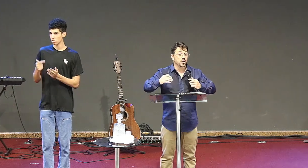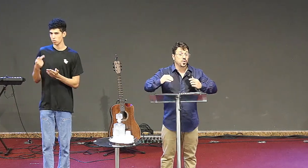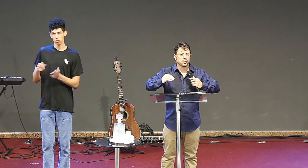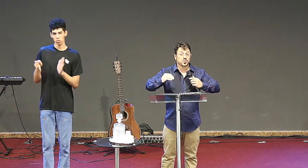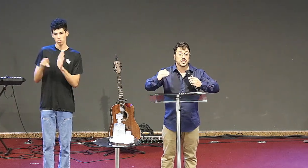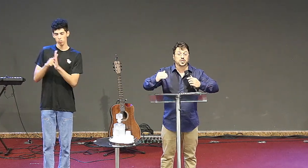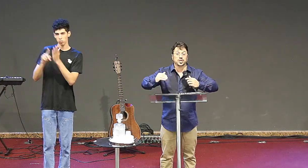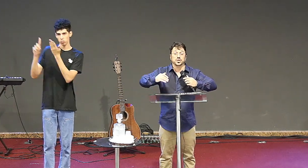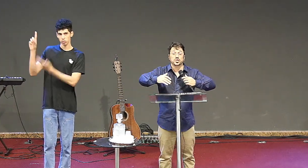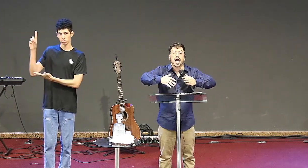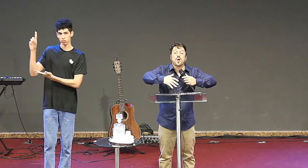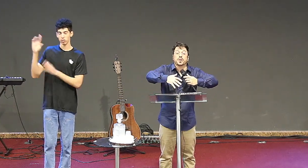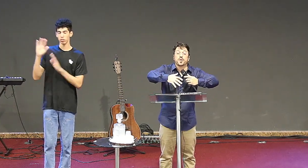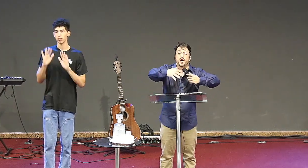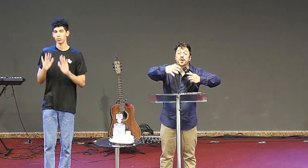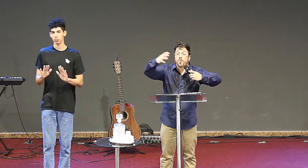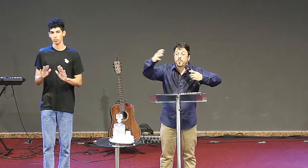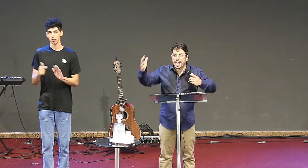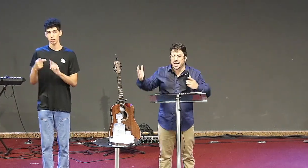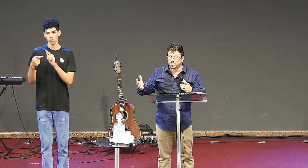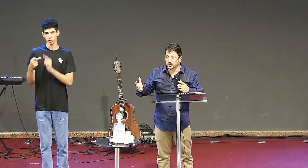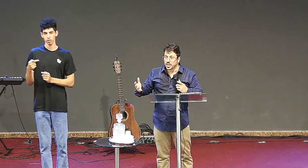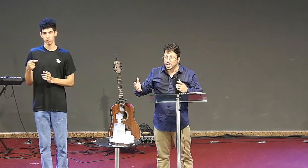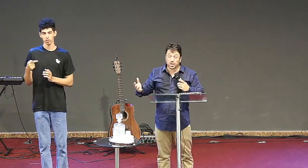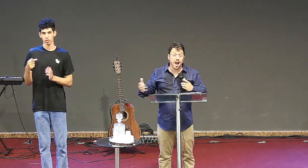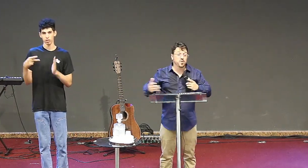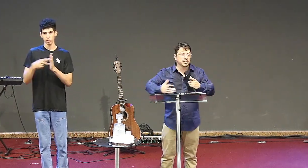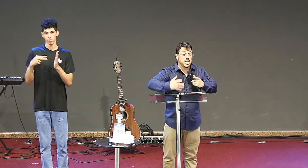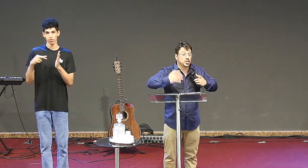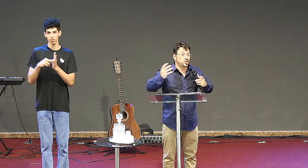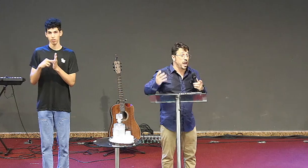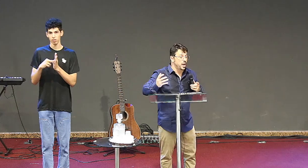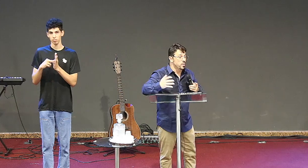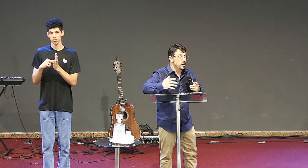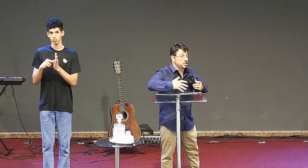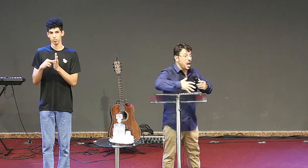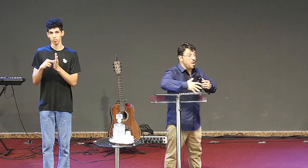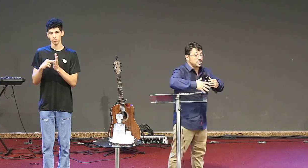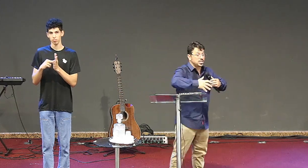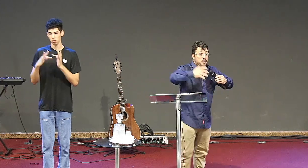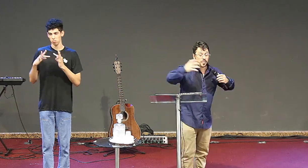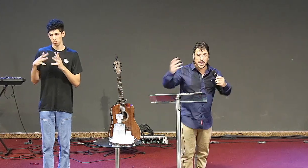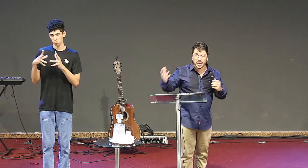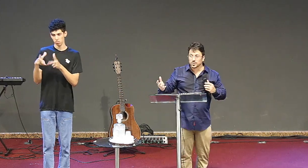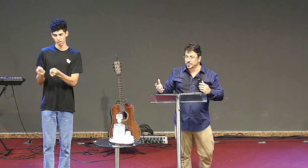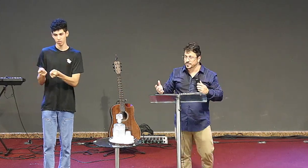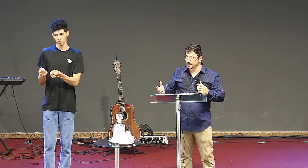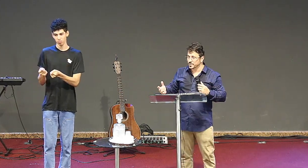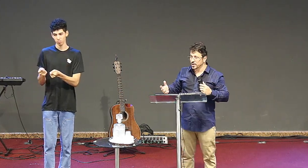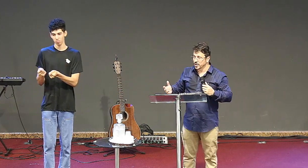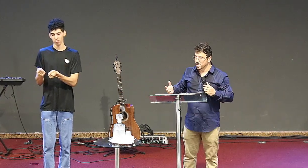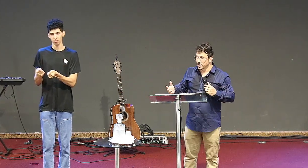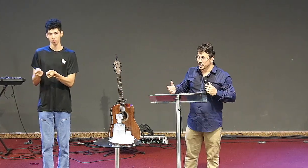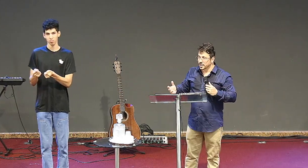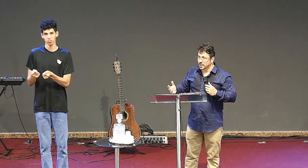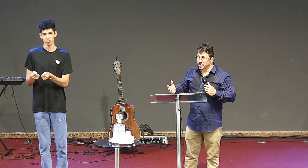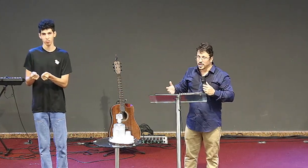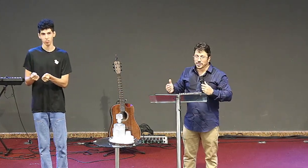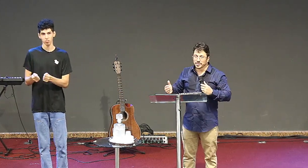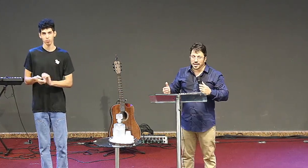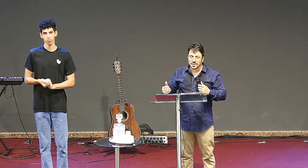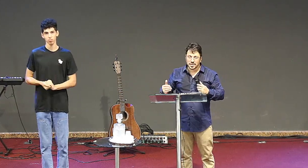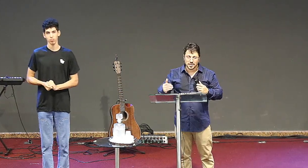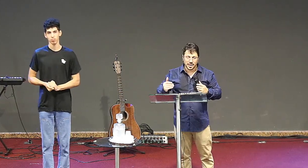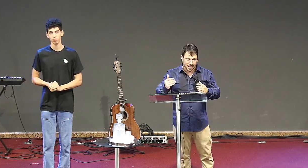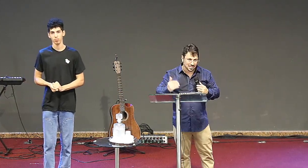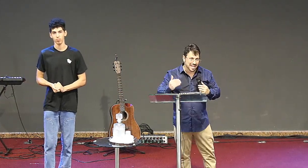um sentido de algo que foi completo, de algo que está cheio, de algo que está pleno. Então,